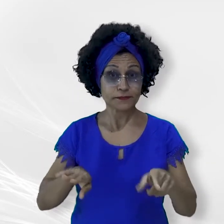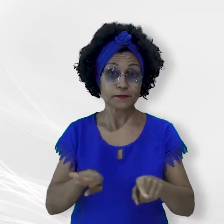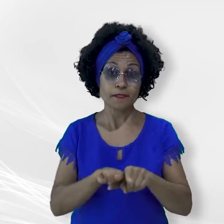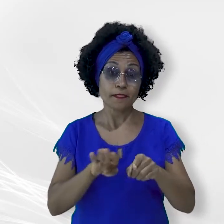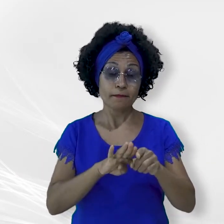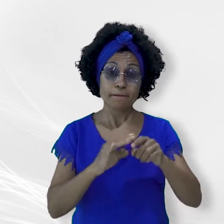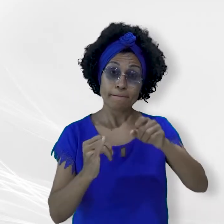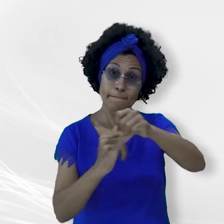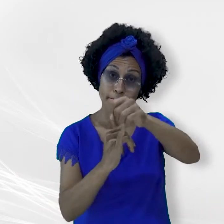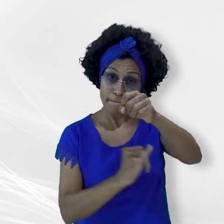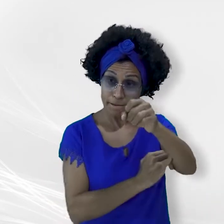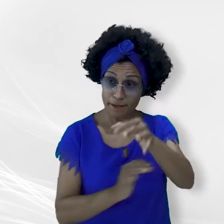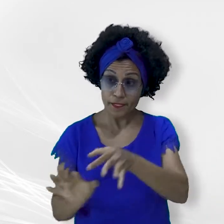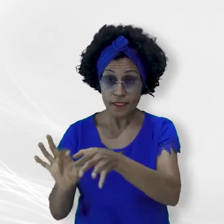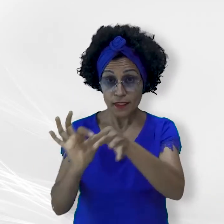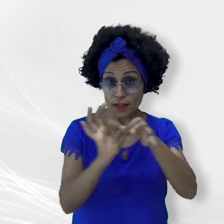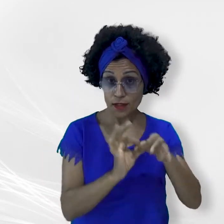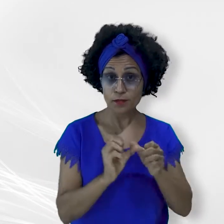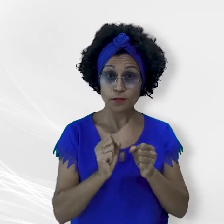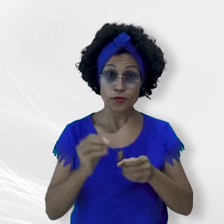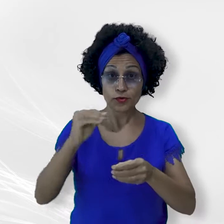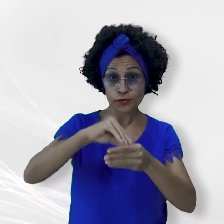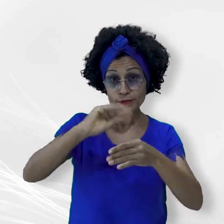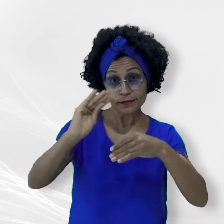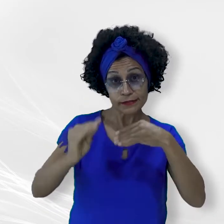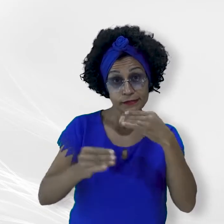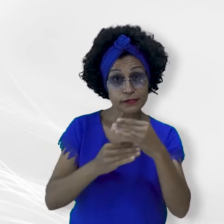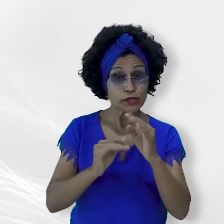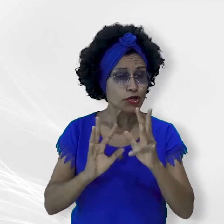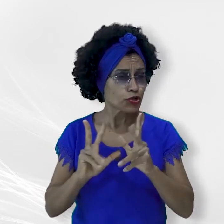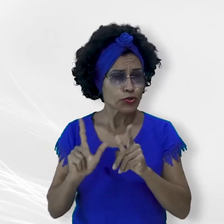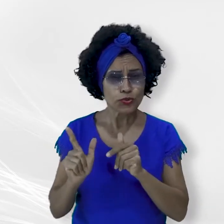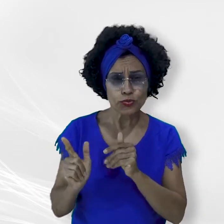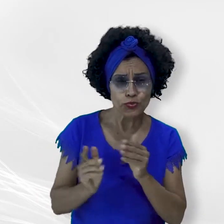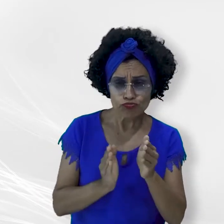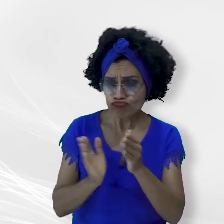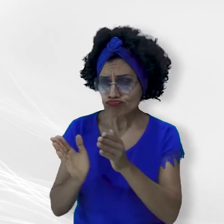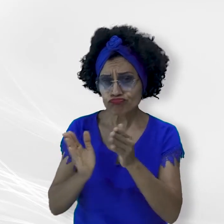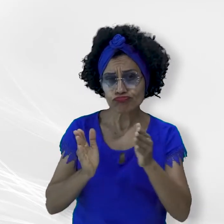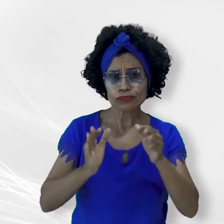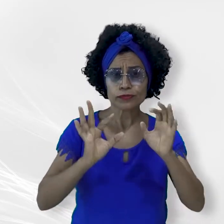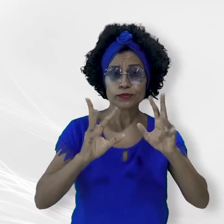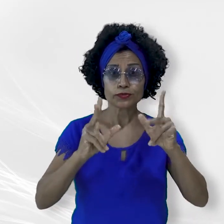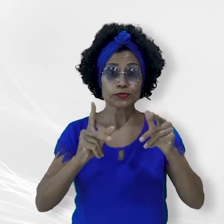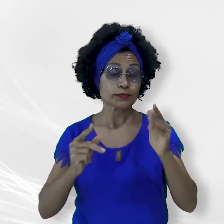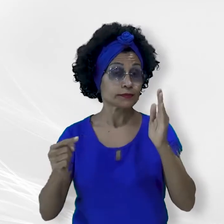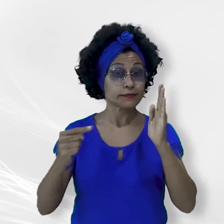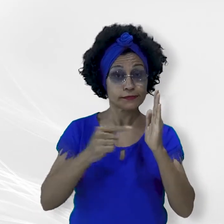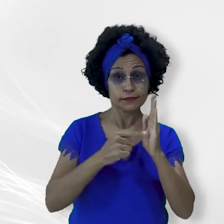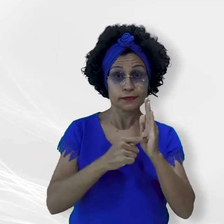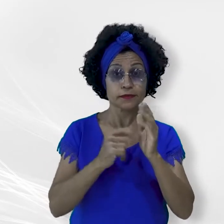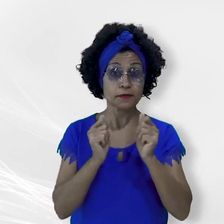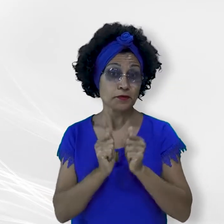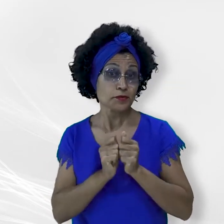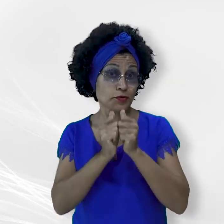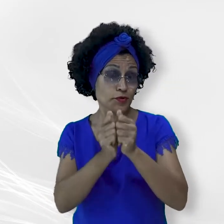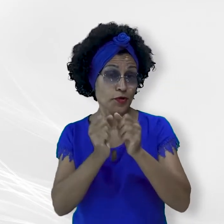instituições parceiras podem incluir todos os passos do procedimento relativos ao caso, o que possibilita o acompanhamento de todas as